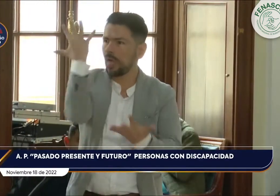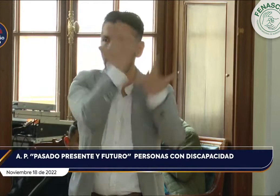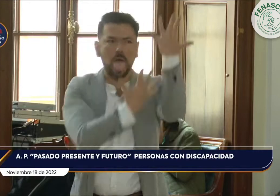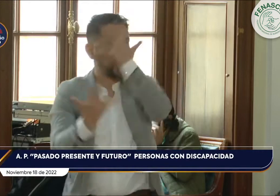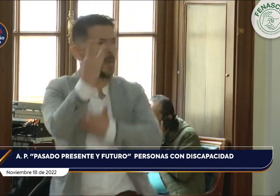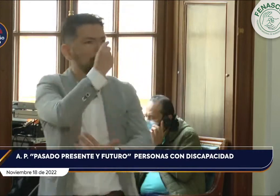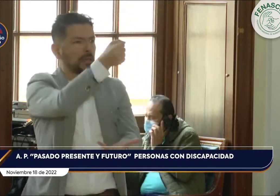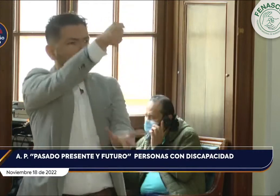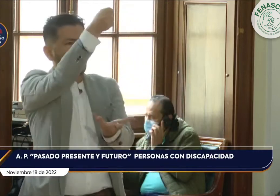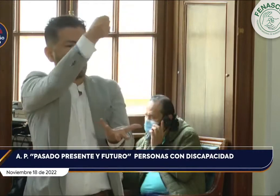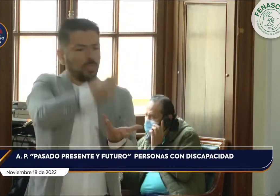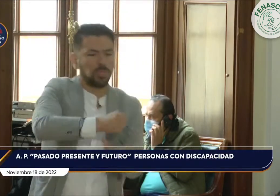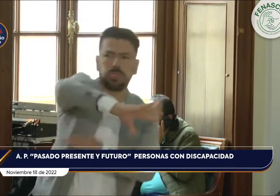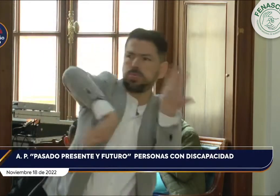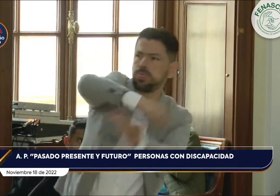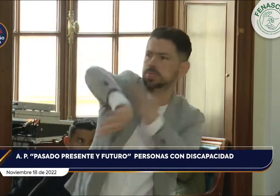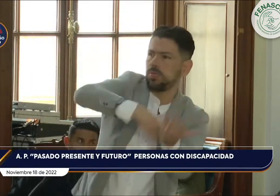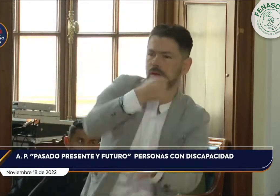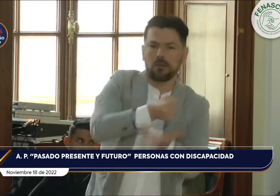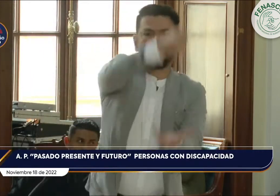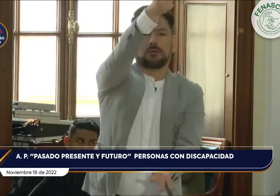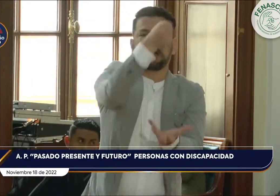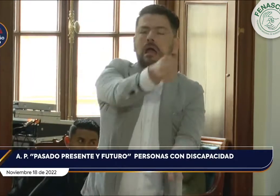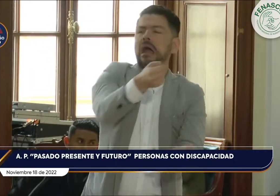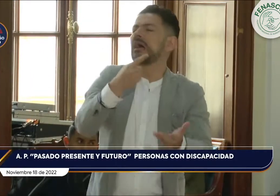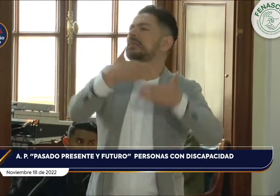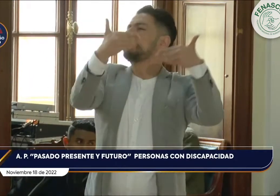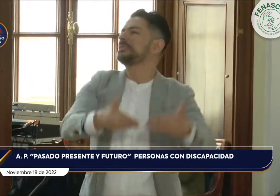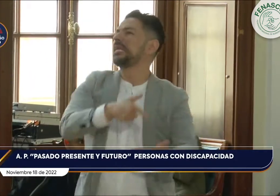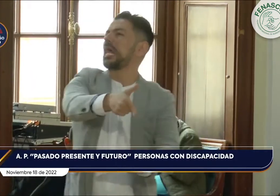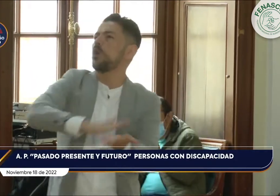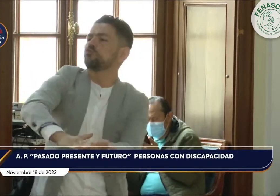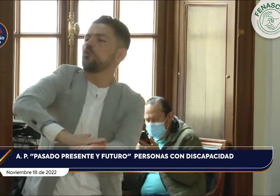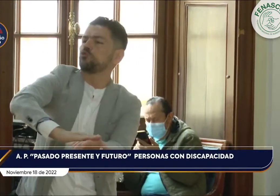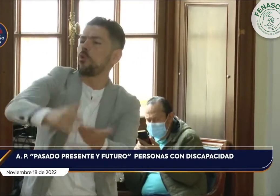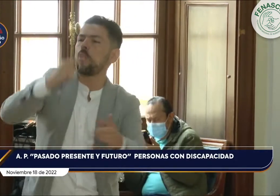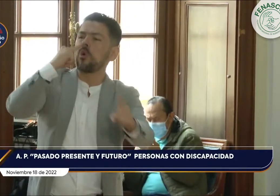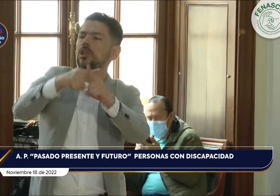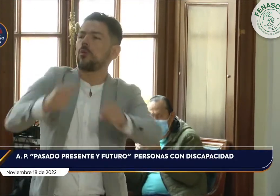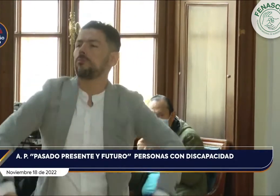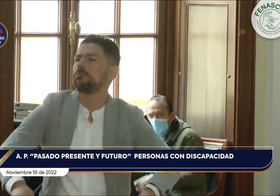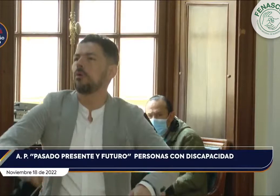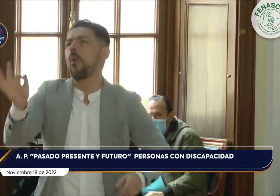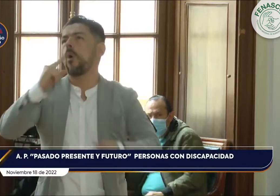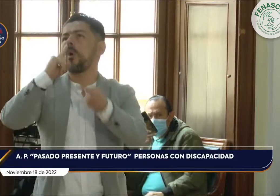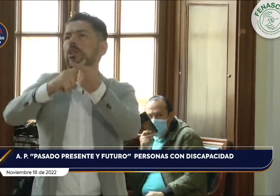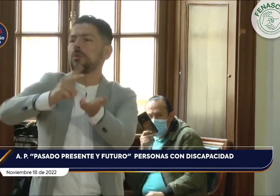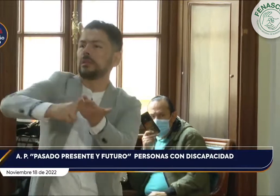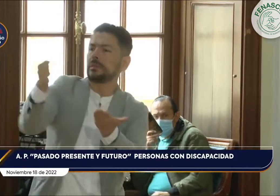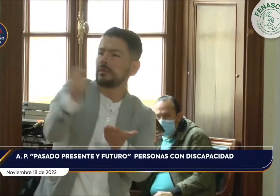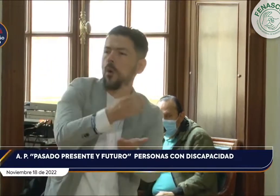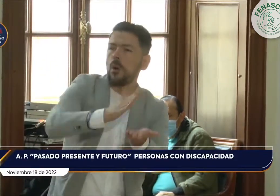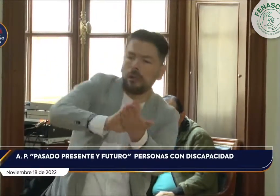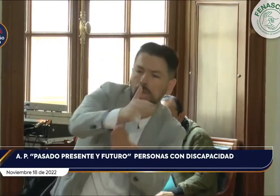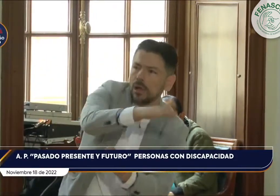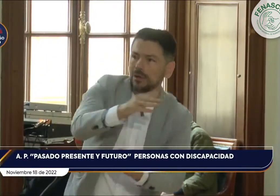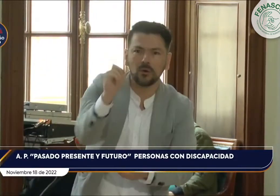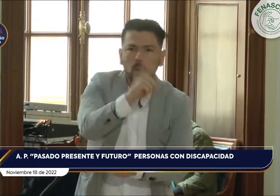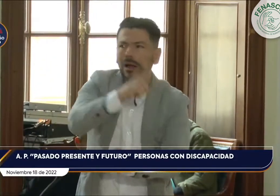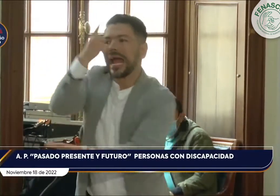presupuesto para otro tipo de necesidades para personas ciegas, etcétera, etcétera, etcétera. Generalmente es una sola bolsa de recursos para todas